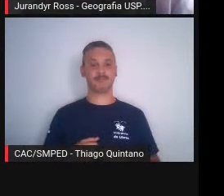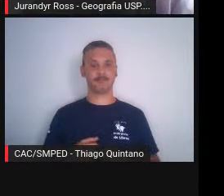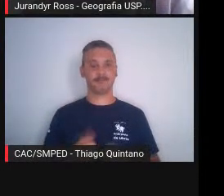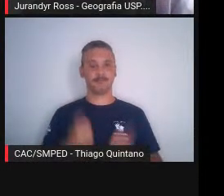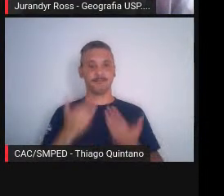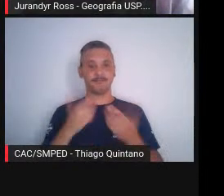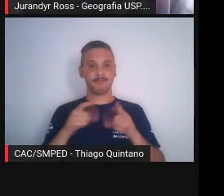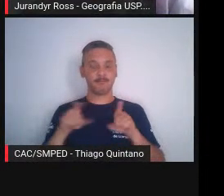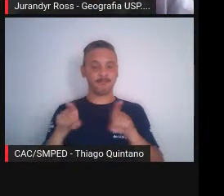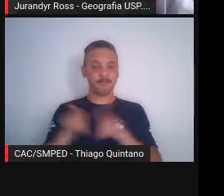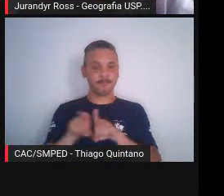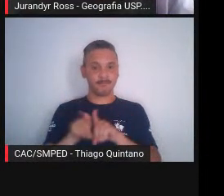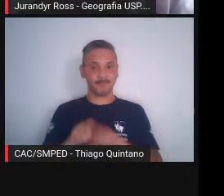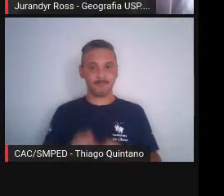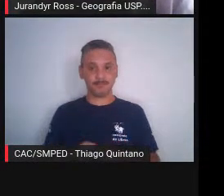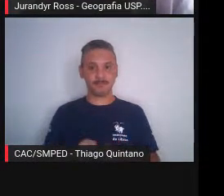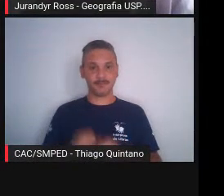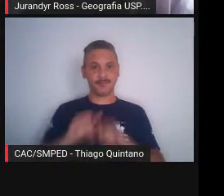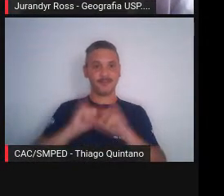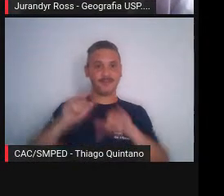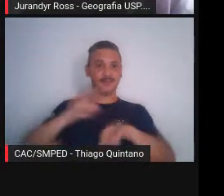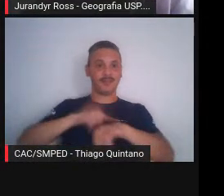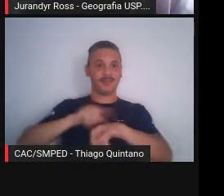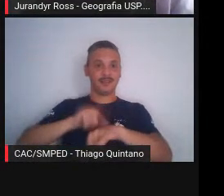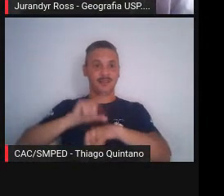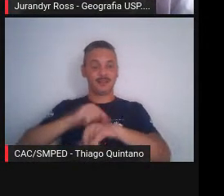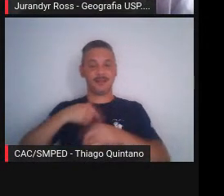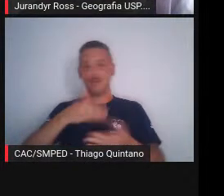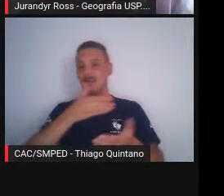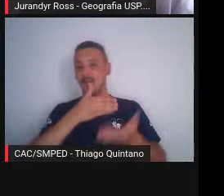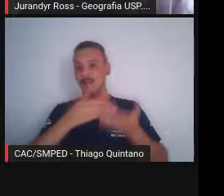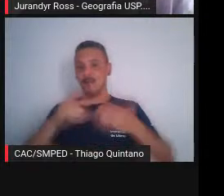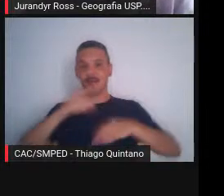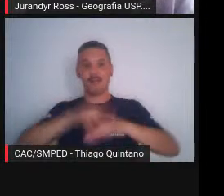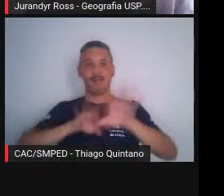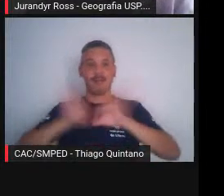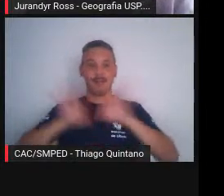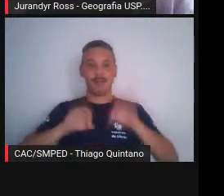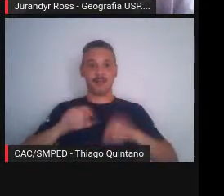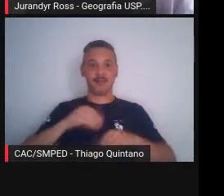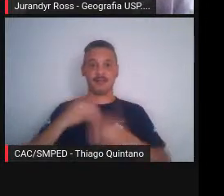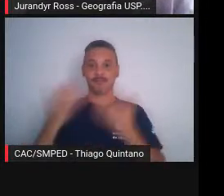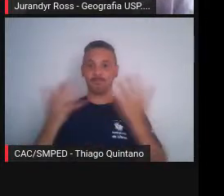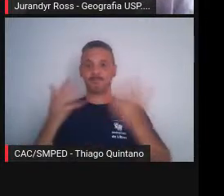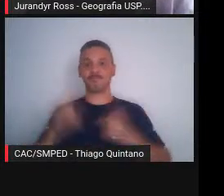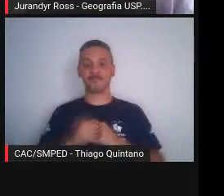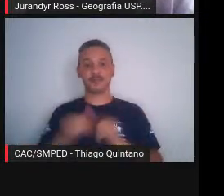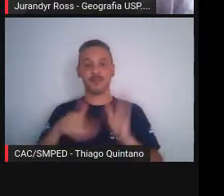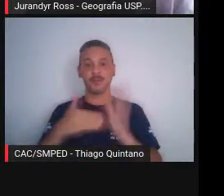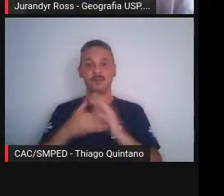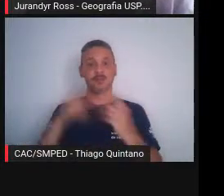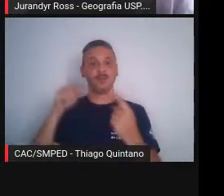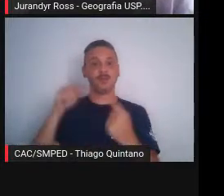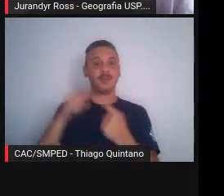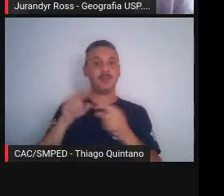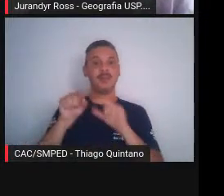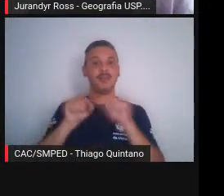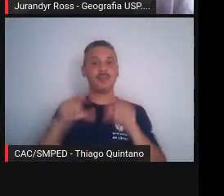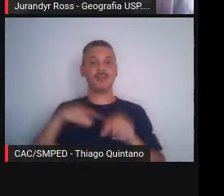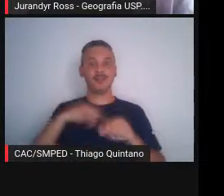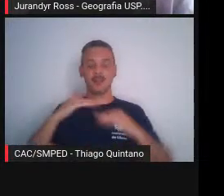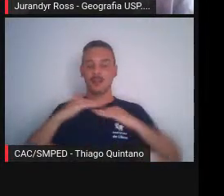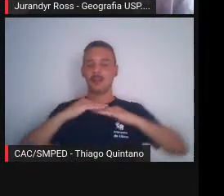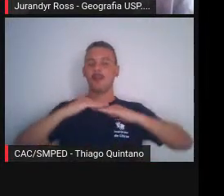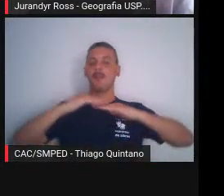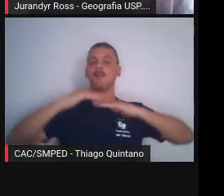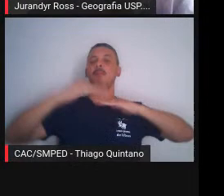obrigado, pelo aviso do tempo, porque eu perco um pouco a noção do tempo. Então, nós temos tudo isso aqui como área que era plana, que era da